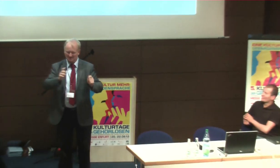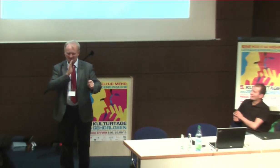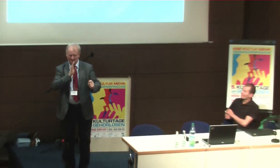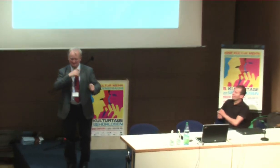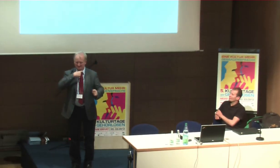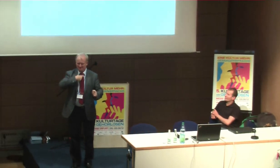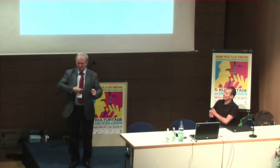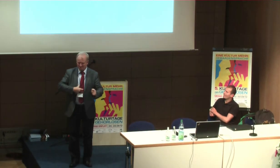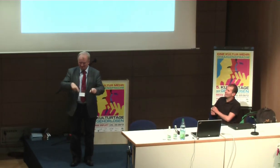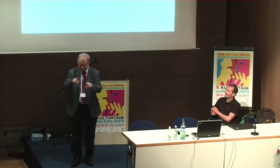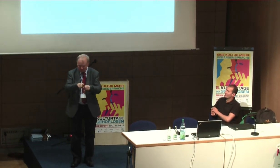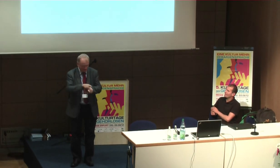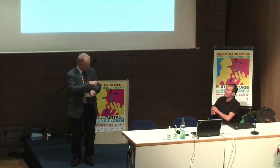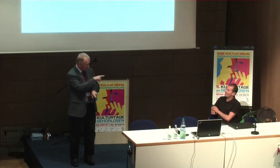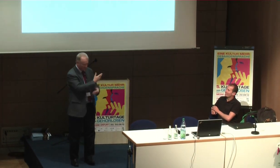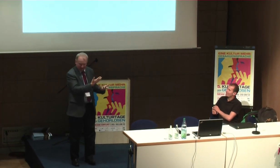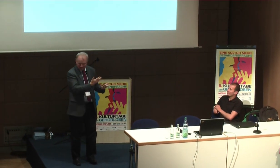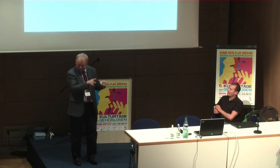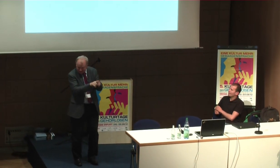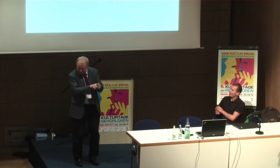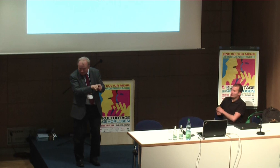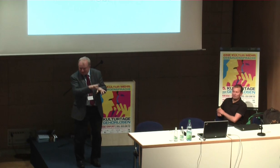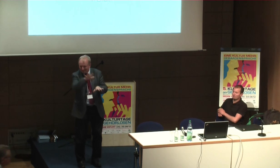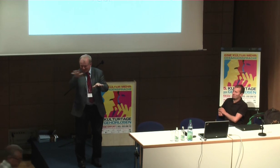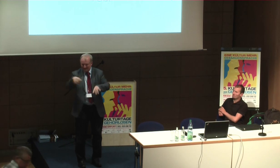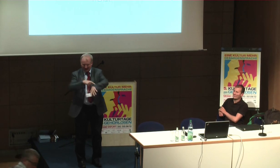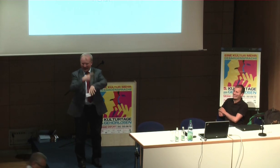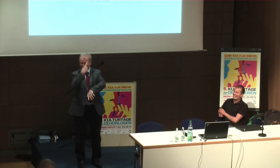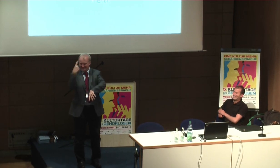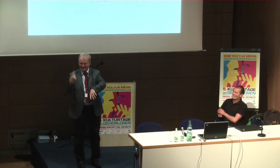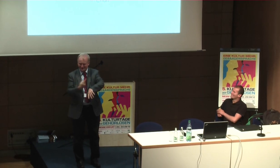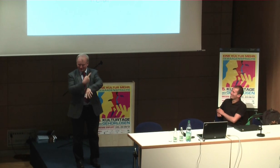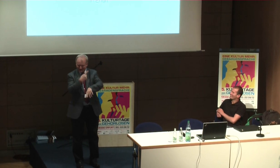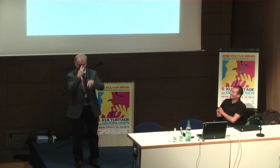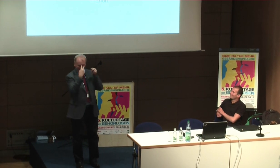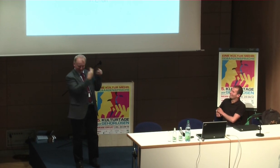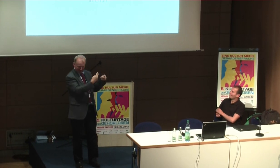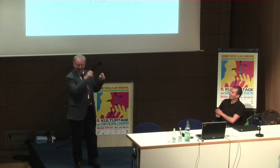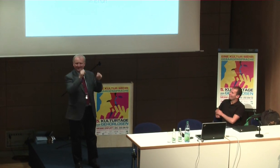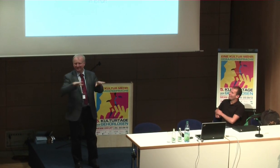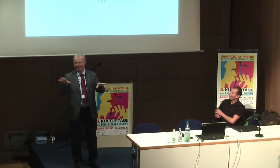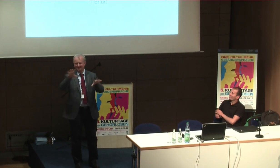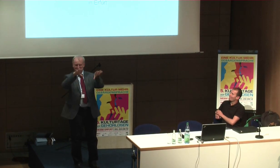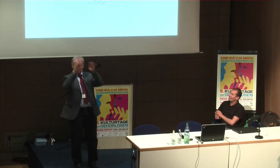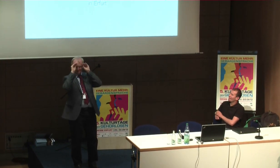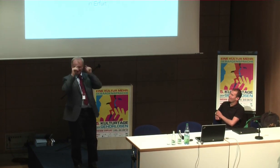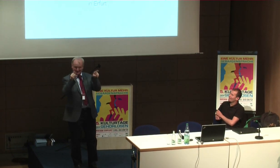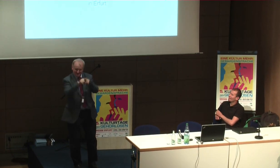Wahrscheinlich habt ihr das schon gesehen. Ob er vielleicht auch eine Verpackung und ein Jackett anhat, ihn verlegt, ob wir ja